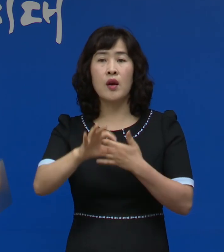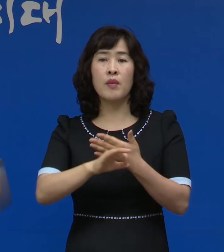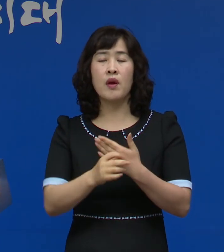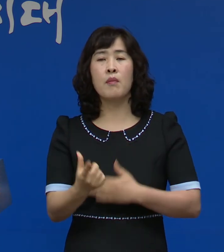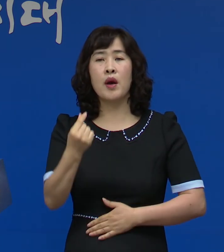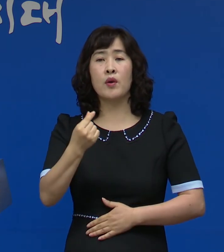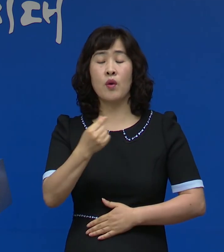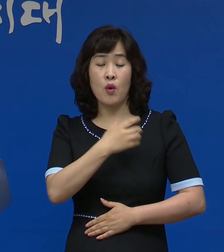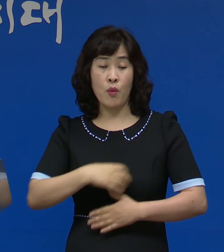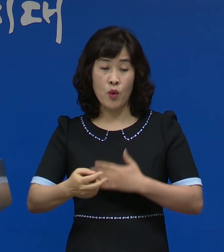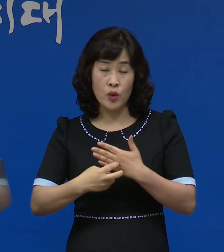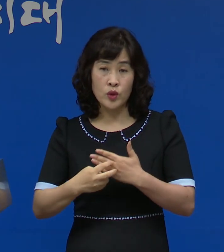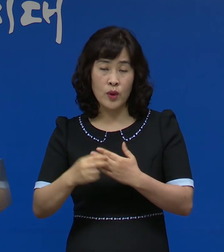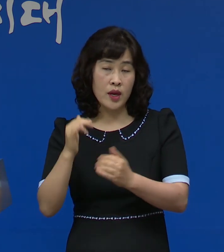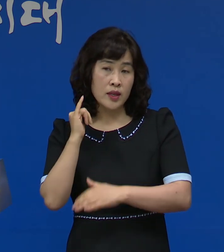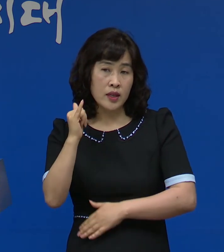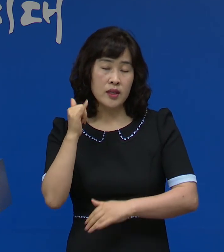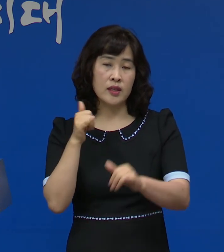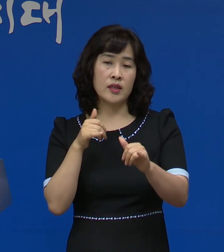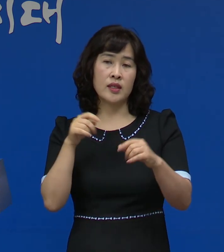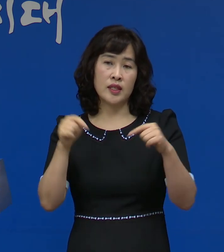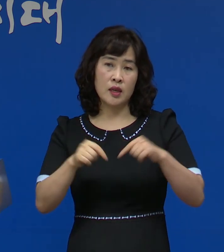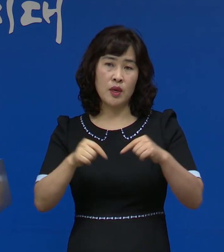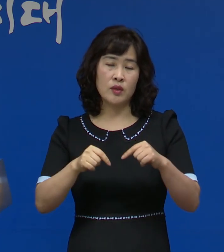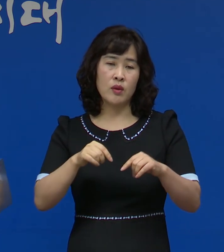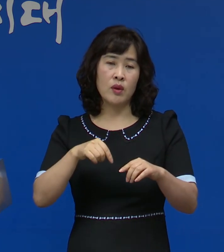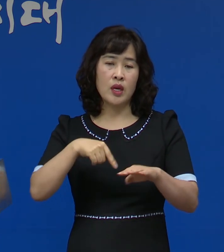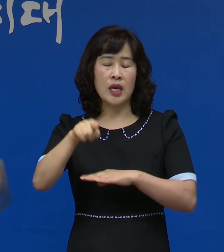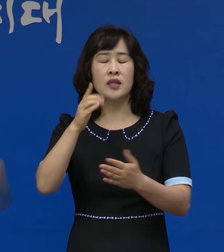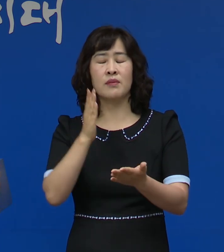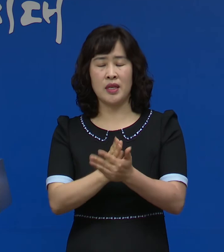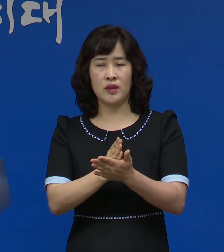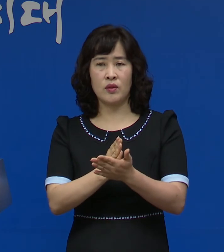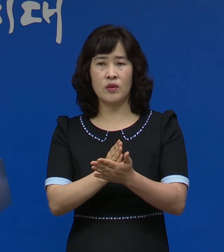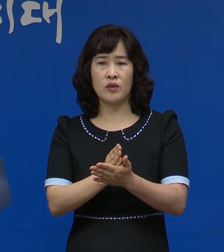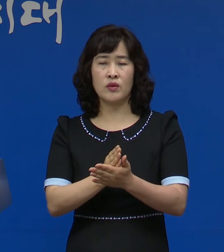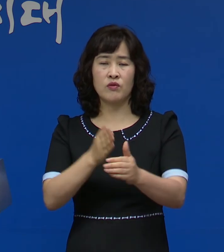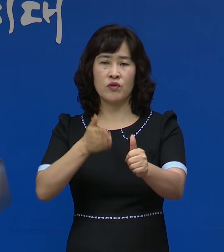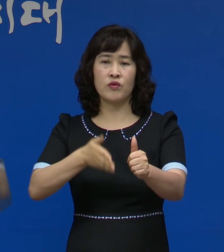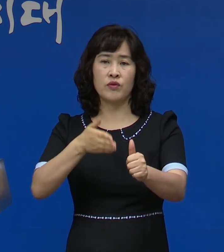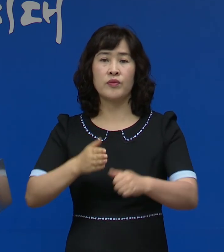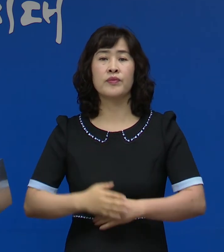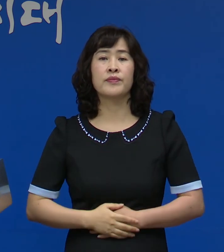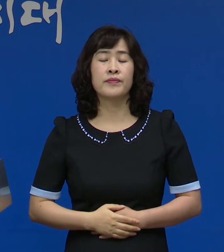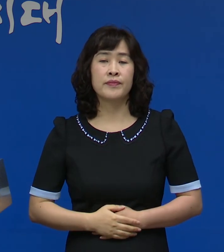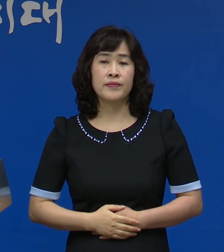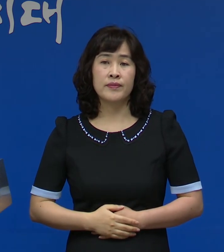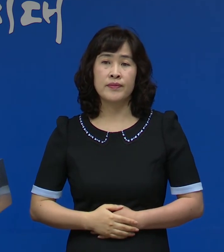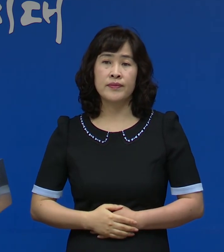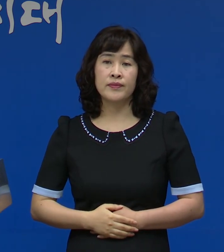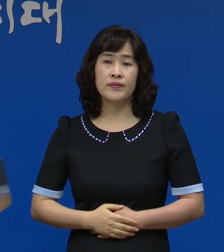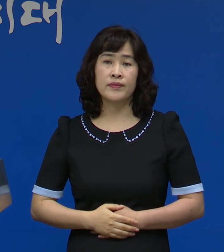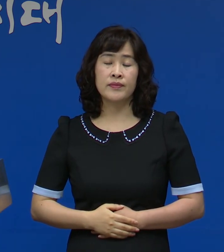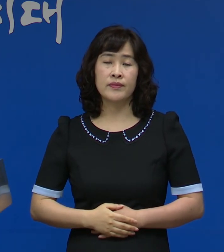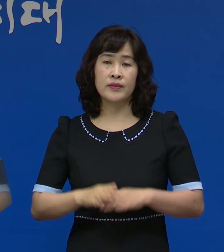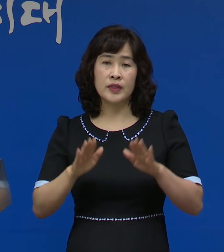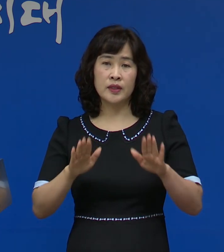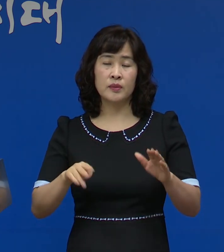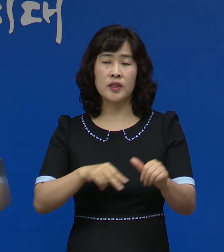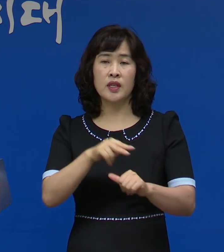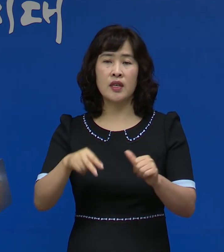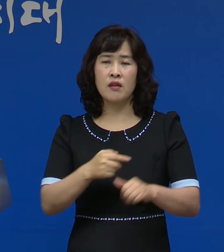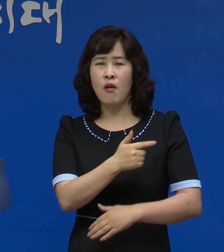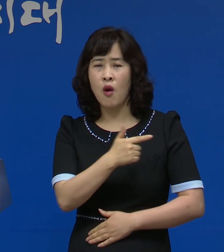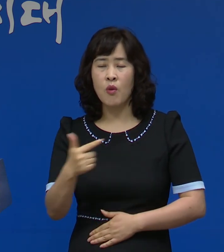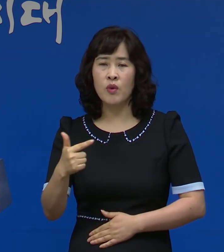보건소와 상의하시고 돌아다니지 마시고 외출을 자제해 주시기 바랍니다 현 상황이